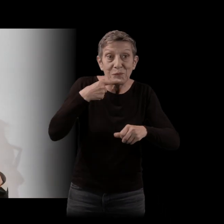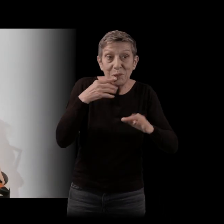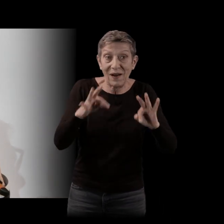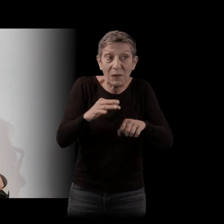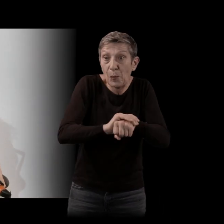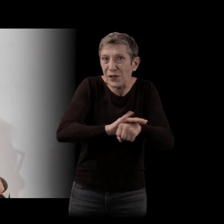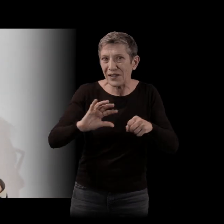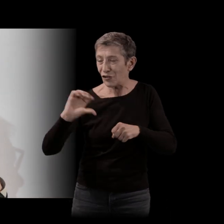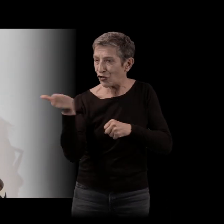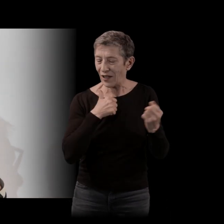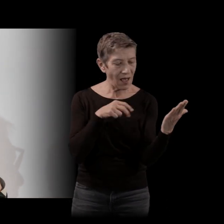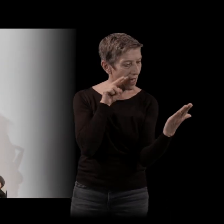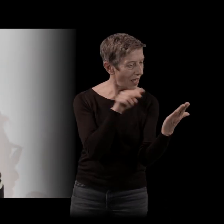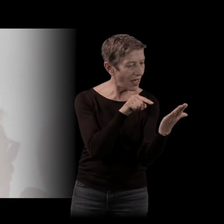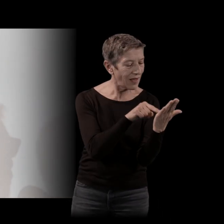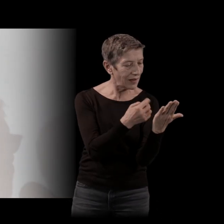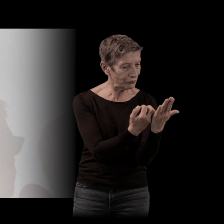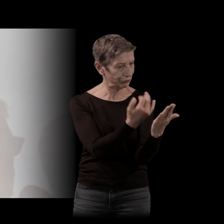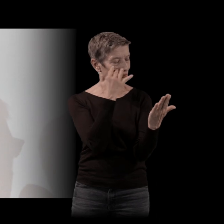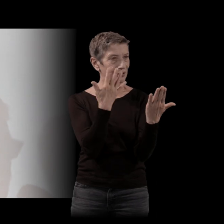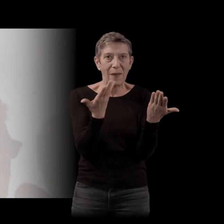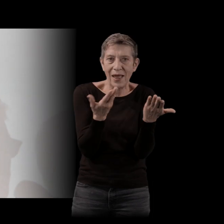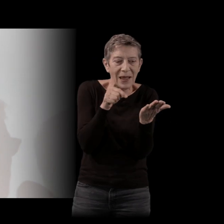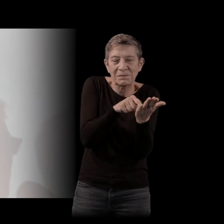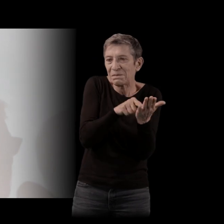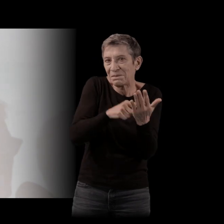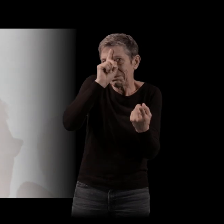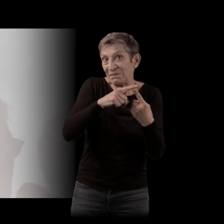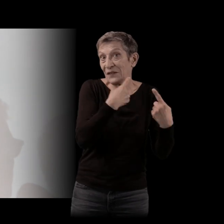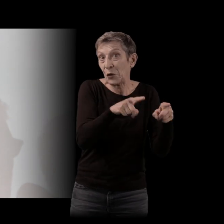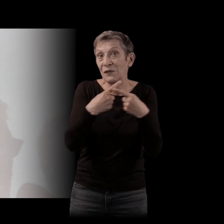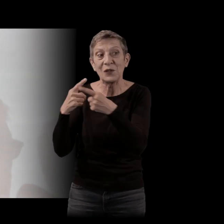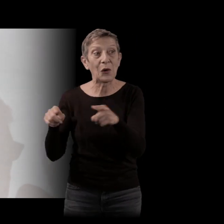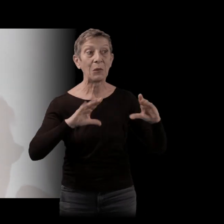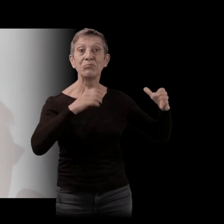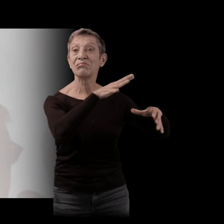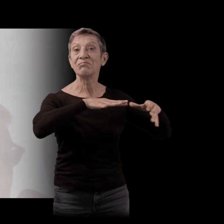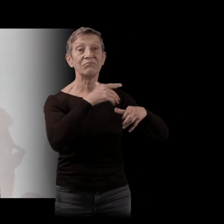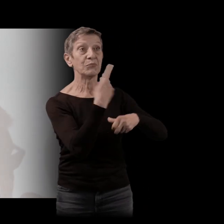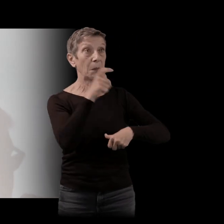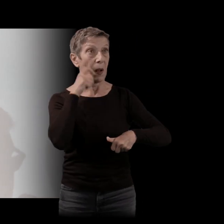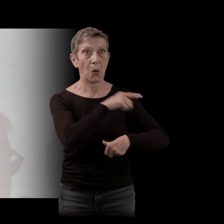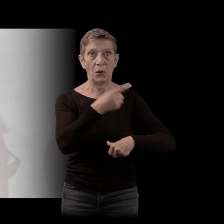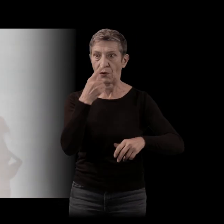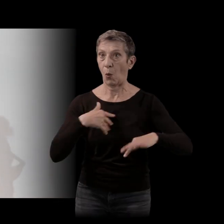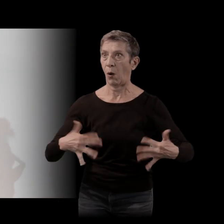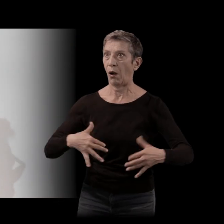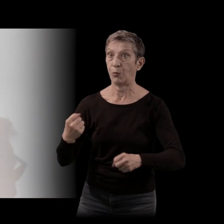sensible à des aspects différents. Bon, pour les macroniens,'était, putain, la France périphérique, c'est ça, il faut qu se renseigne vite.